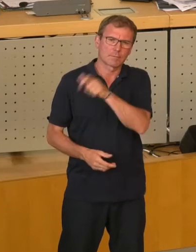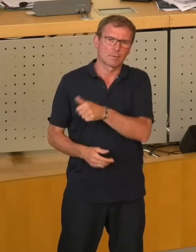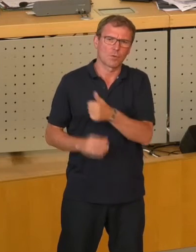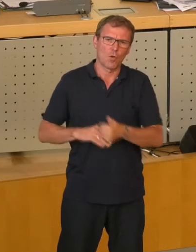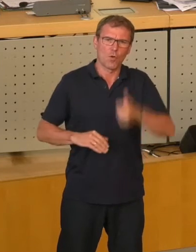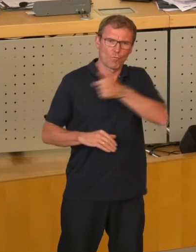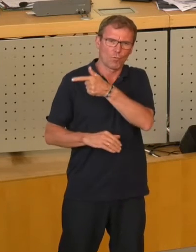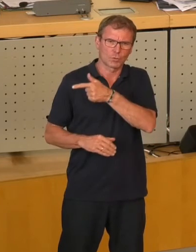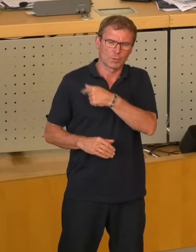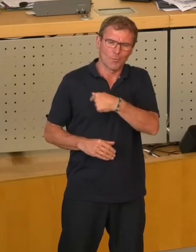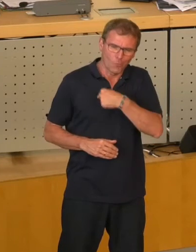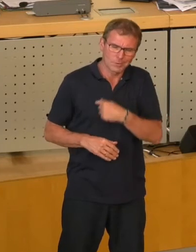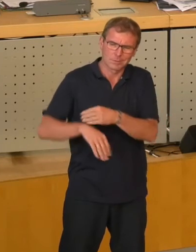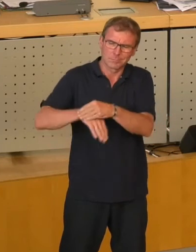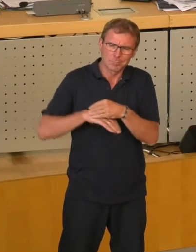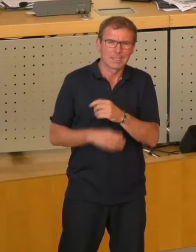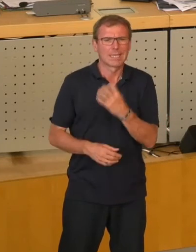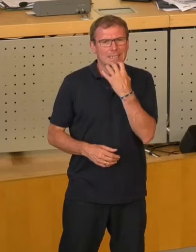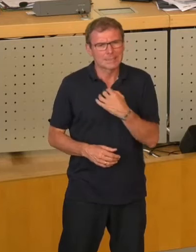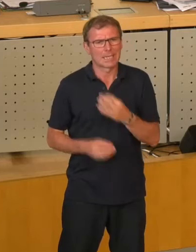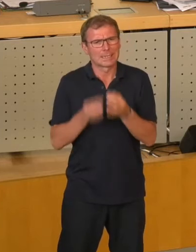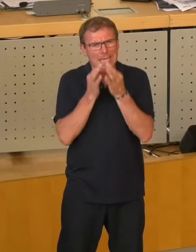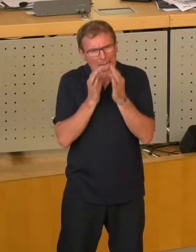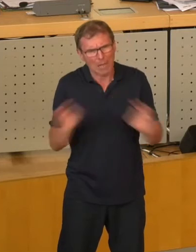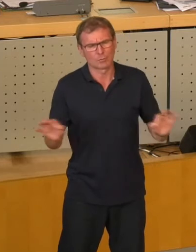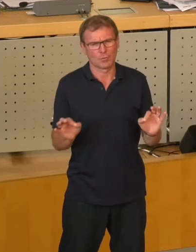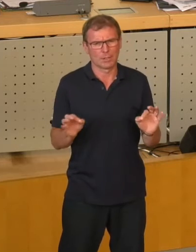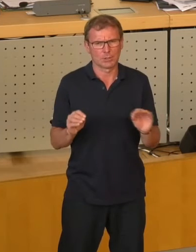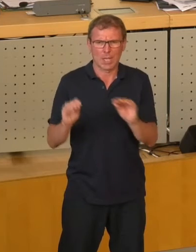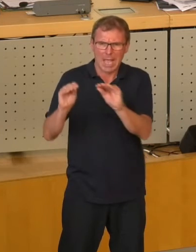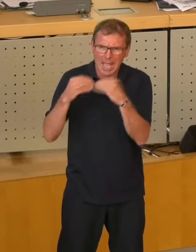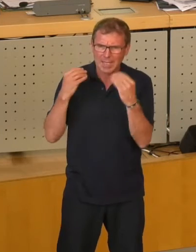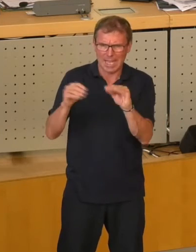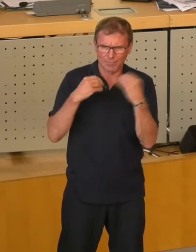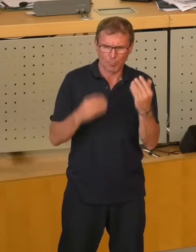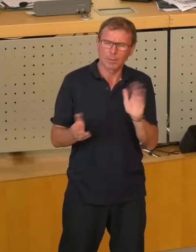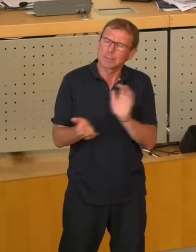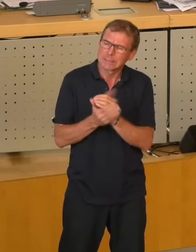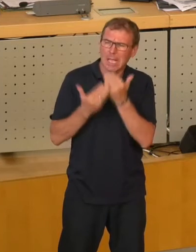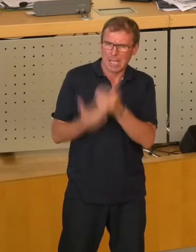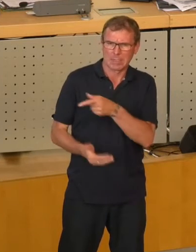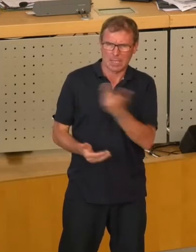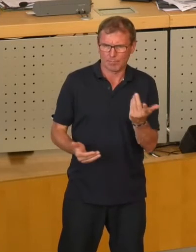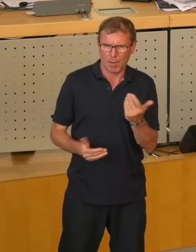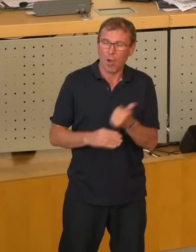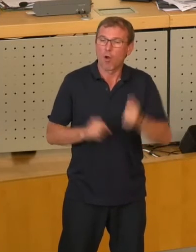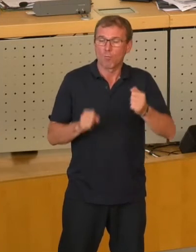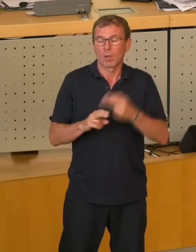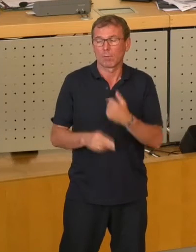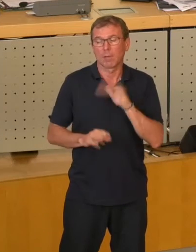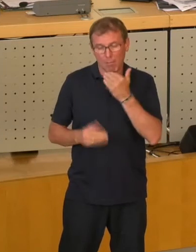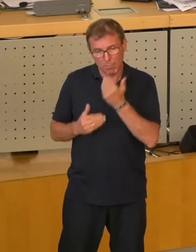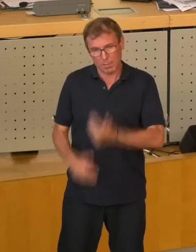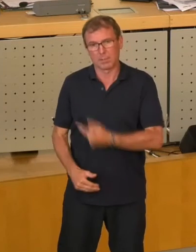Vorstand uns sehr, sehr eng und sehr zeitig und sehr ausführlich immer wieder informiert, darüber bin ich sehr dankbar. Ich möchte auch dem Oberbürgermeister